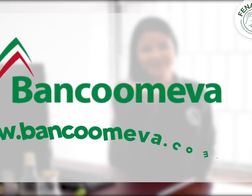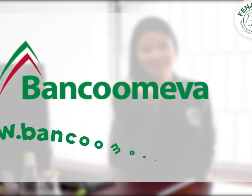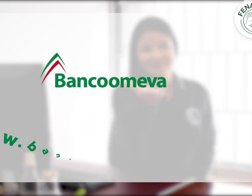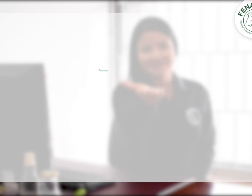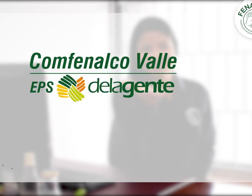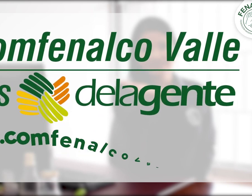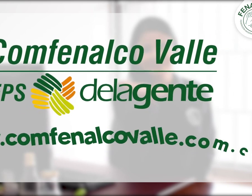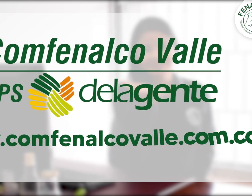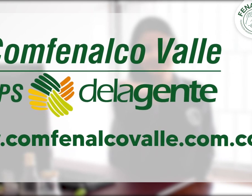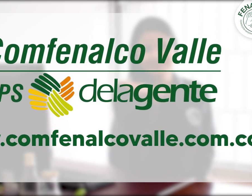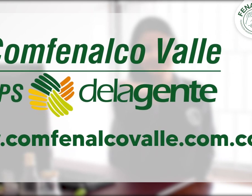Confenal Covalle